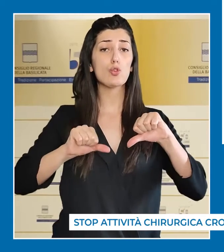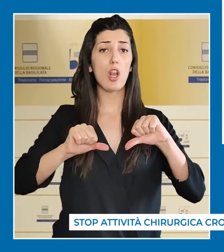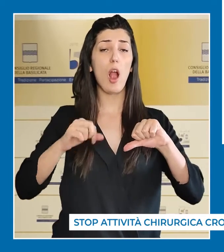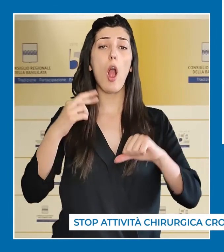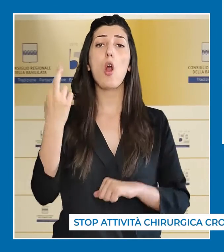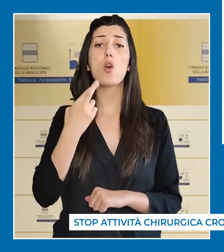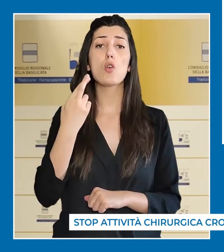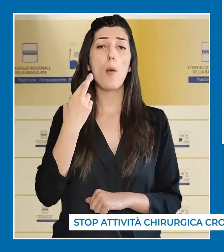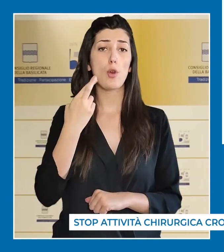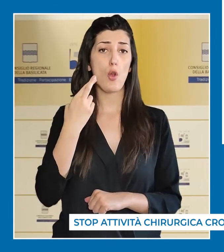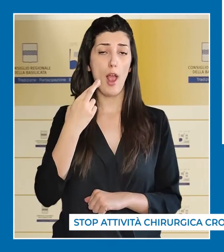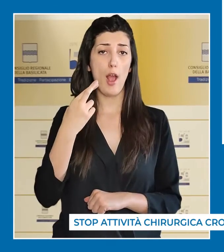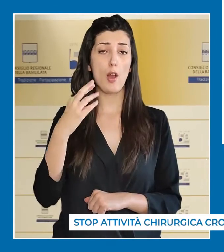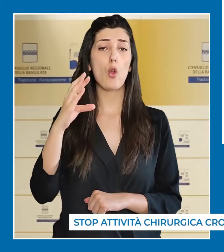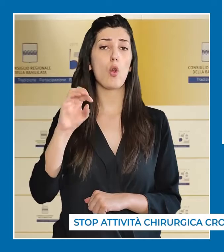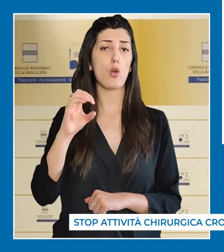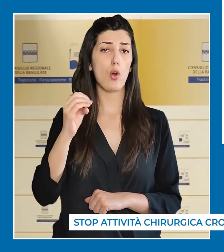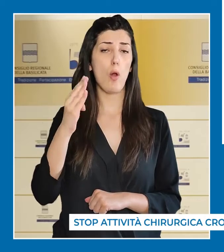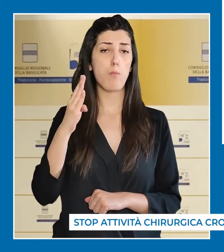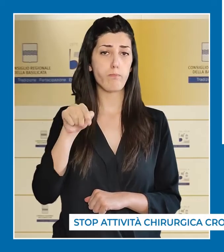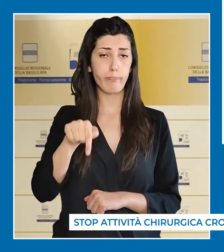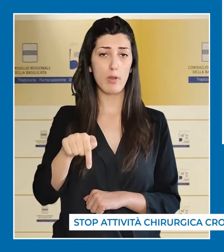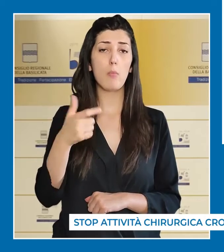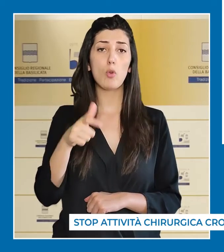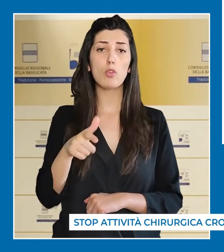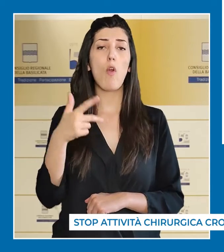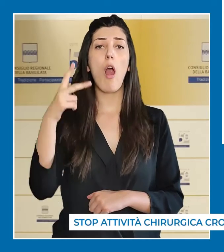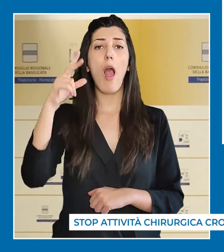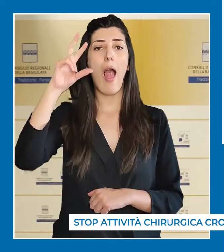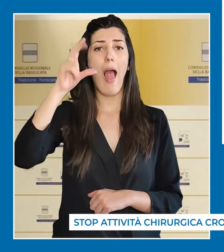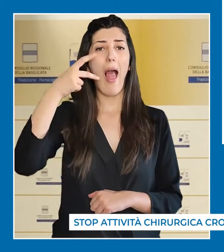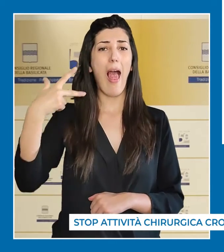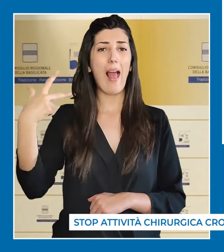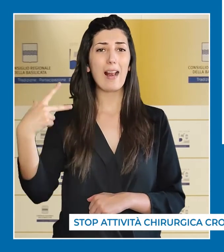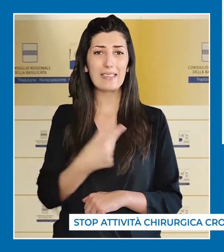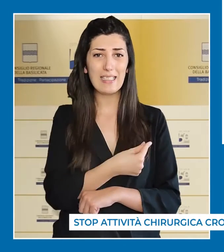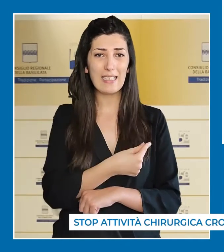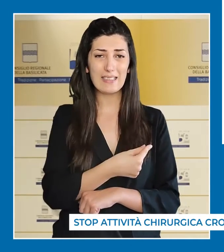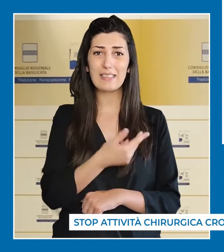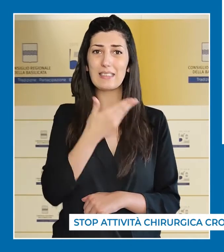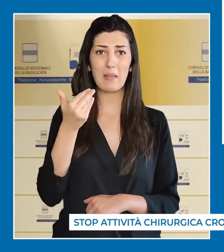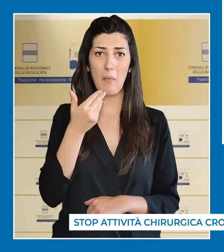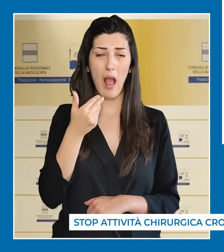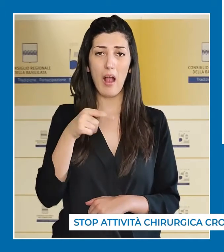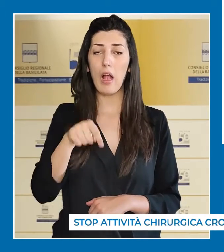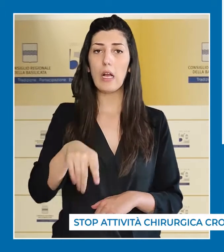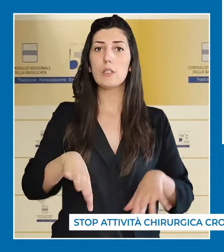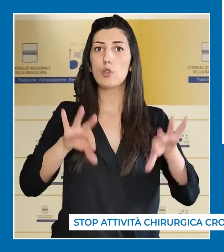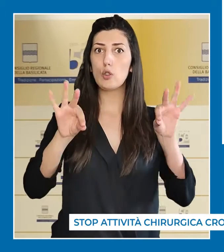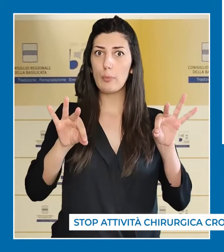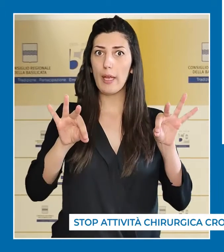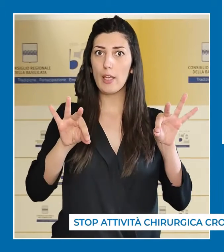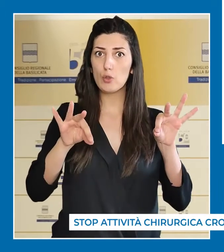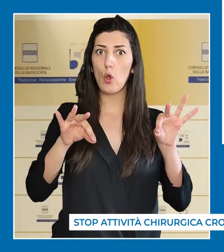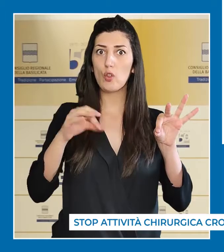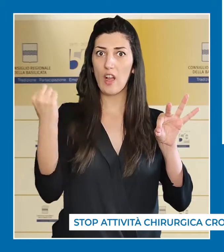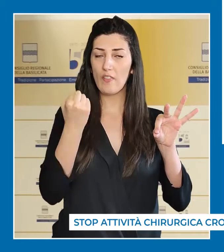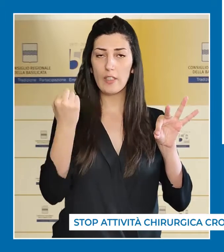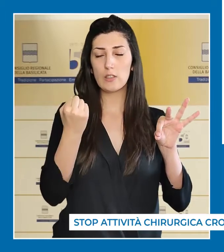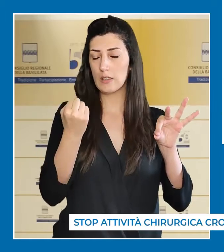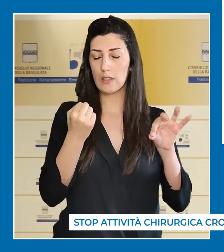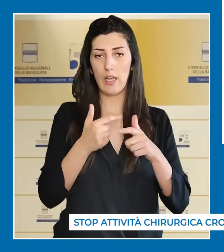'attività chirurgica presso il CROB di Rio Nero per l'assenza di anestesisti. Nel